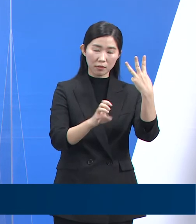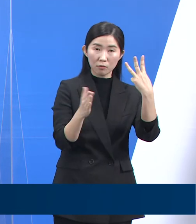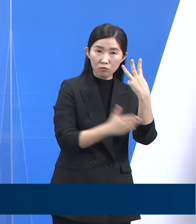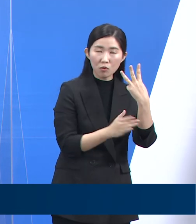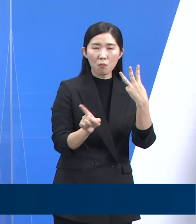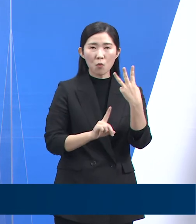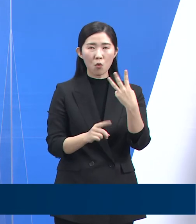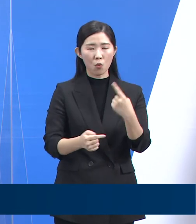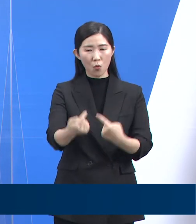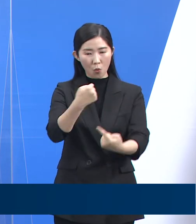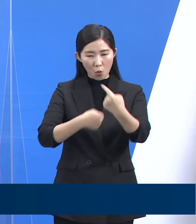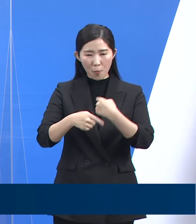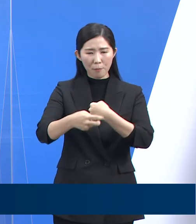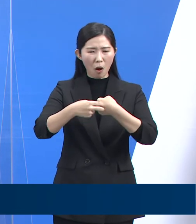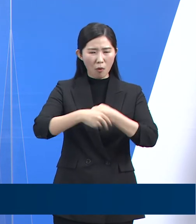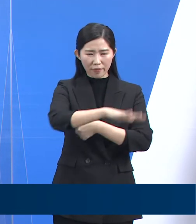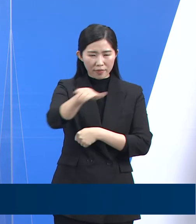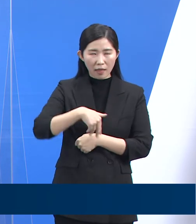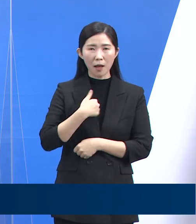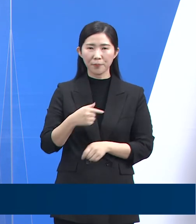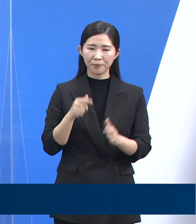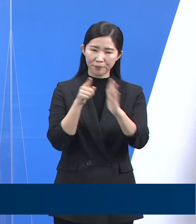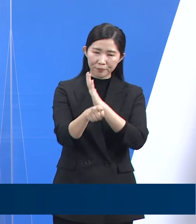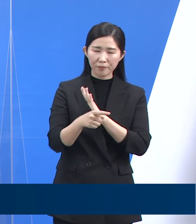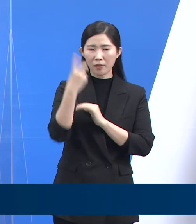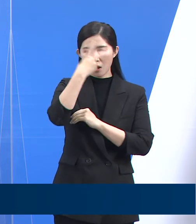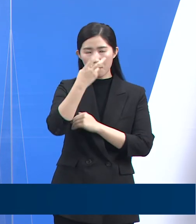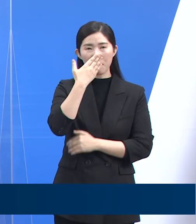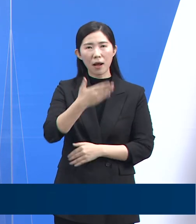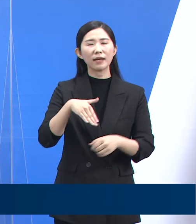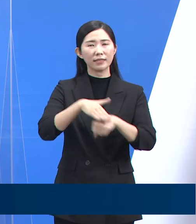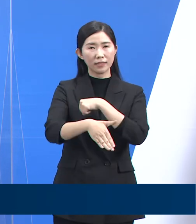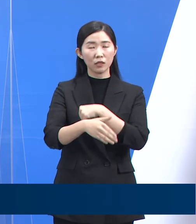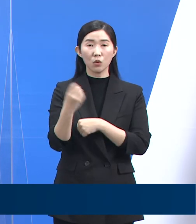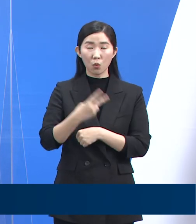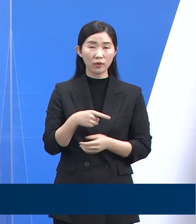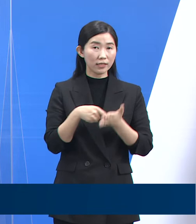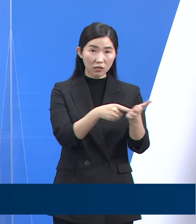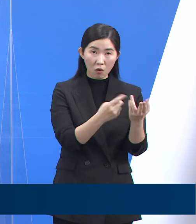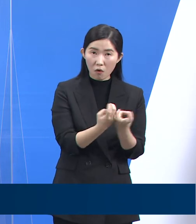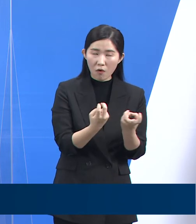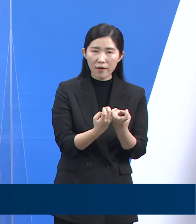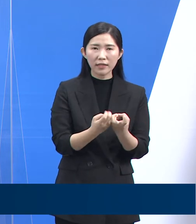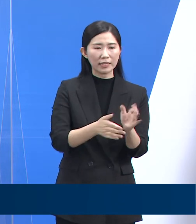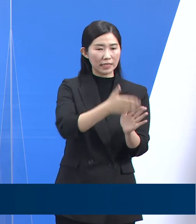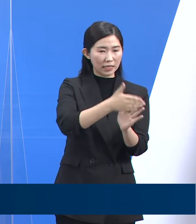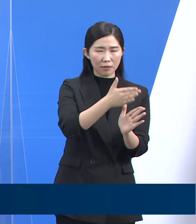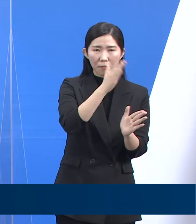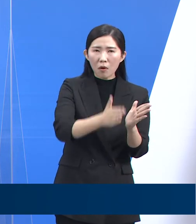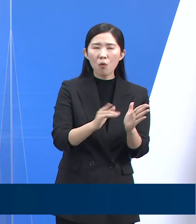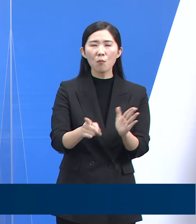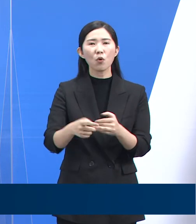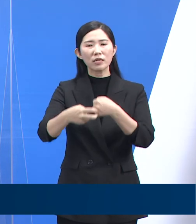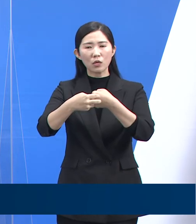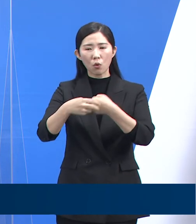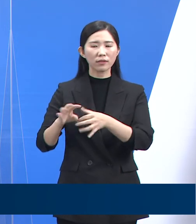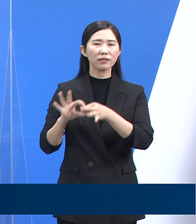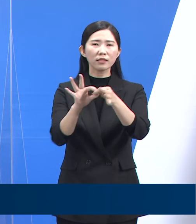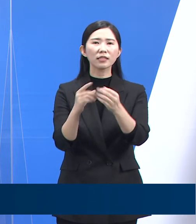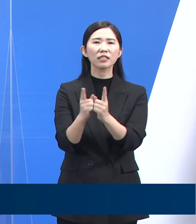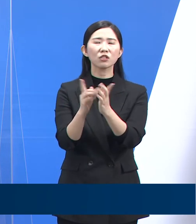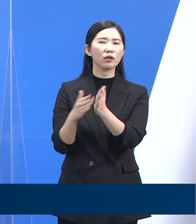모든 병의원으로 확대하고 신청 절차도 시도 지정해서 의료기관 직접 신청으로 간소화하였습니다.